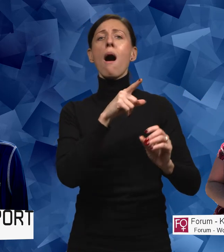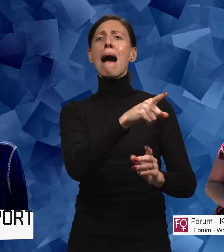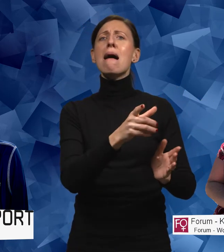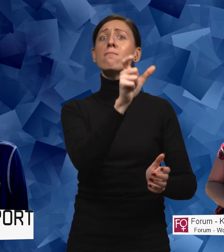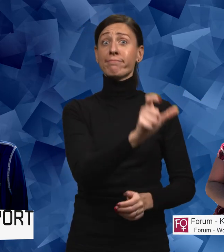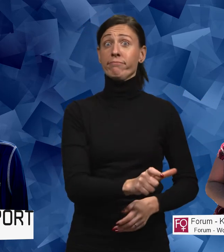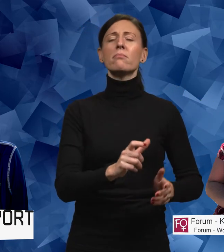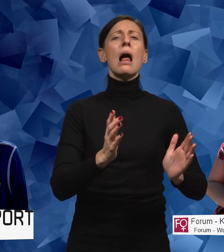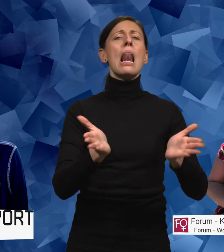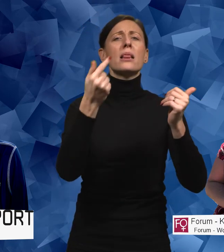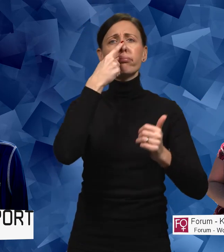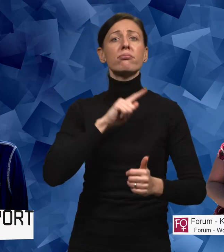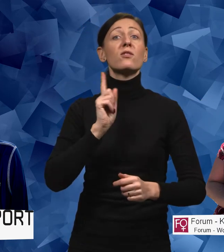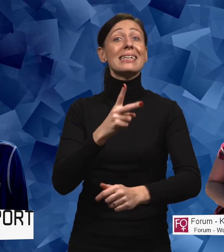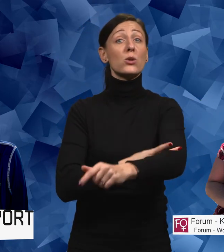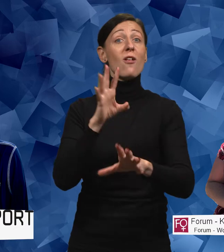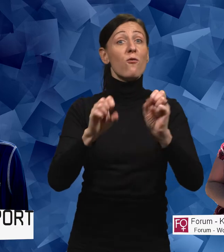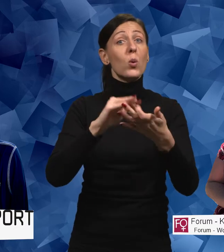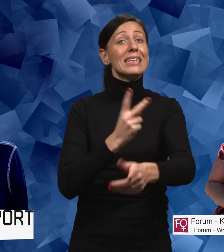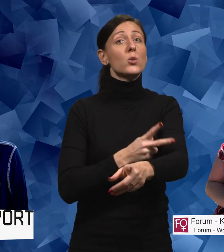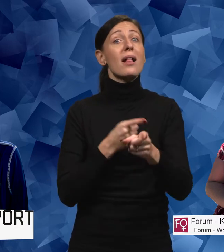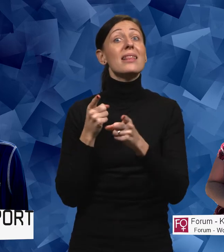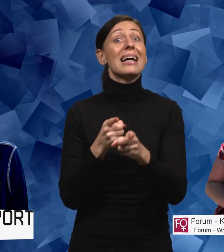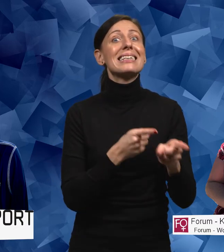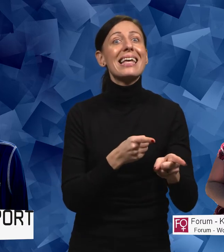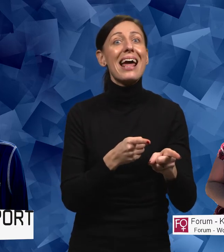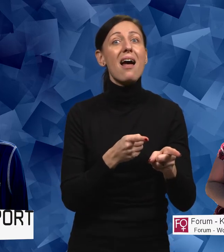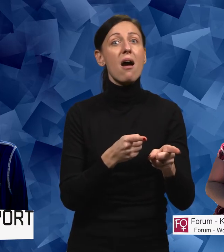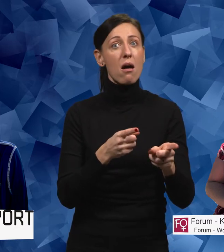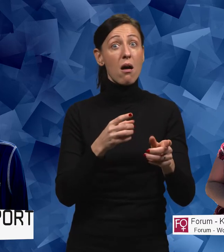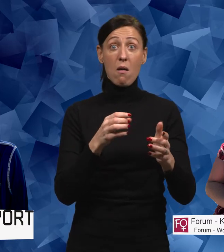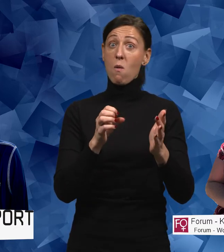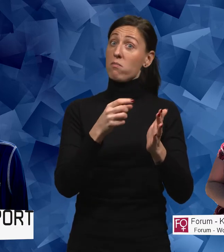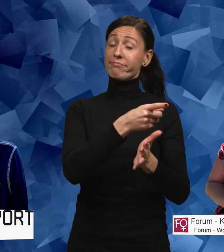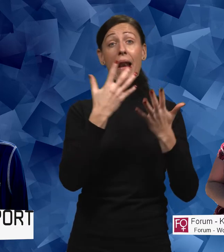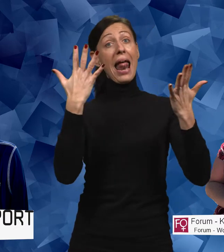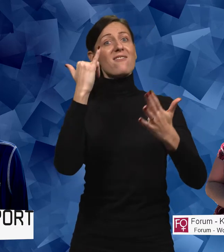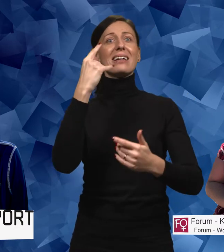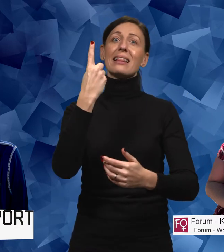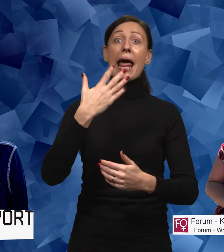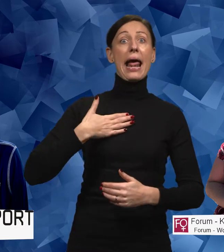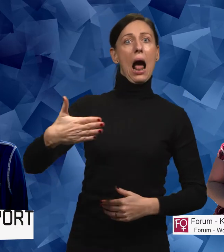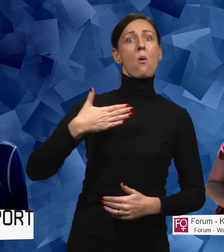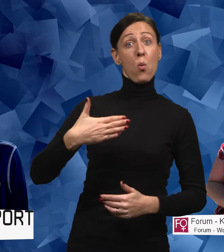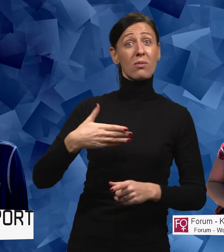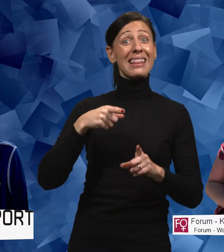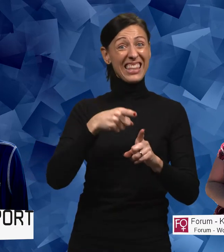sexuellt våld. Eller sexuella trakasserier. Eller för att vi skulle kunna leva i en relation som är